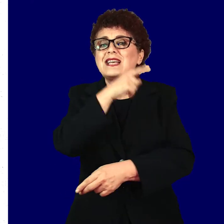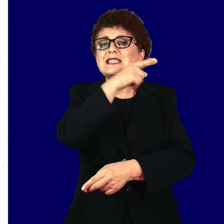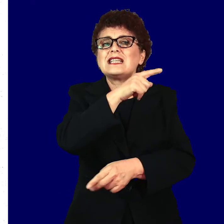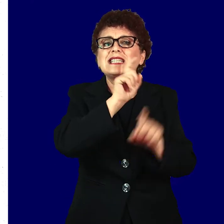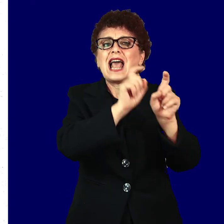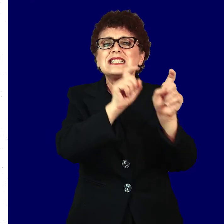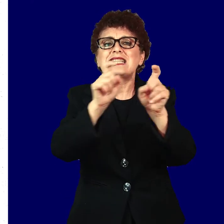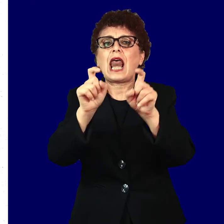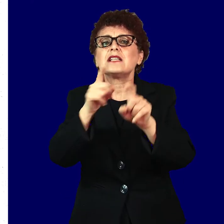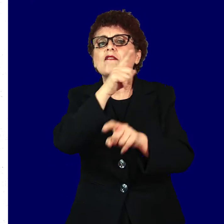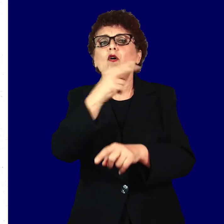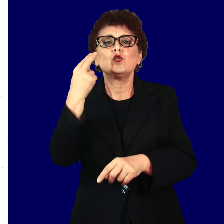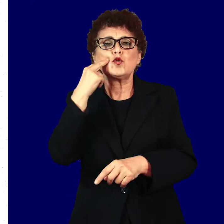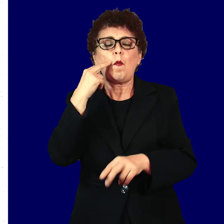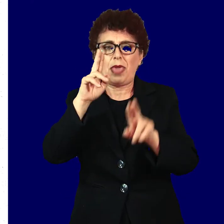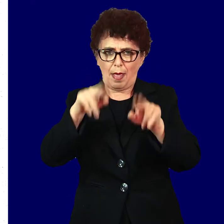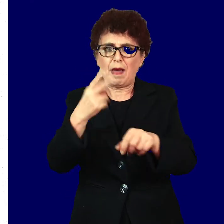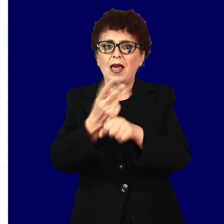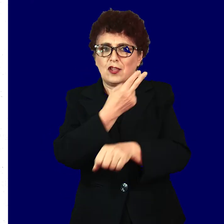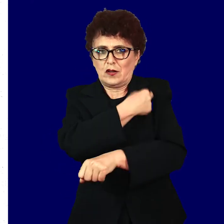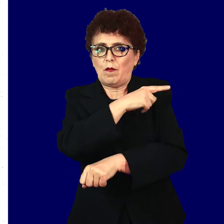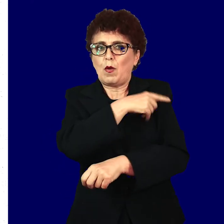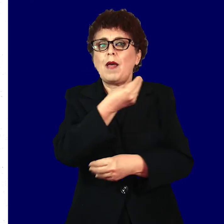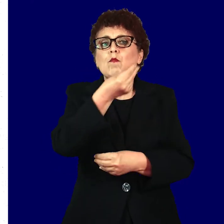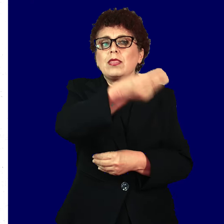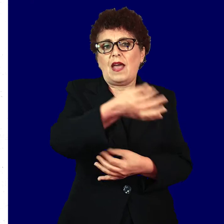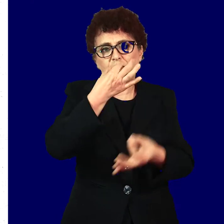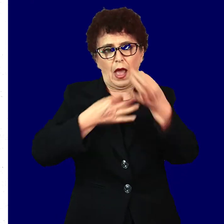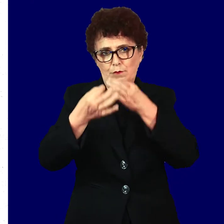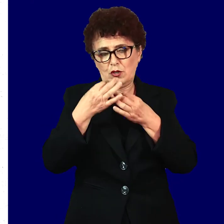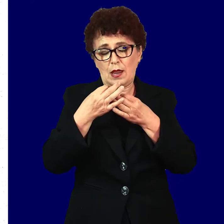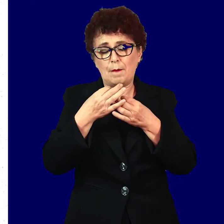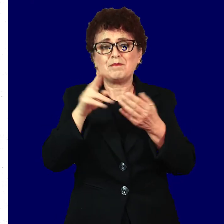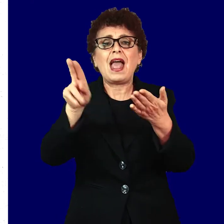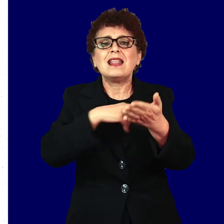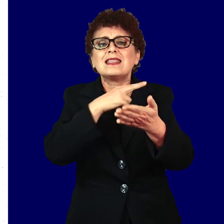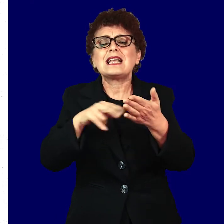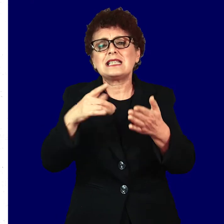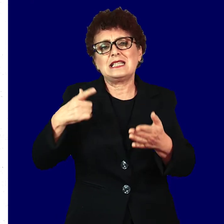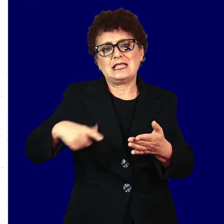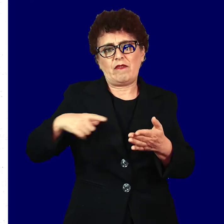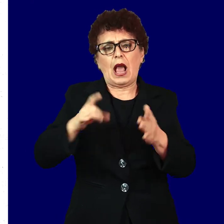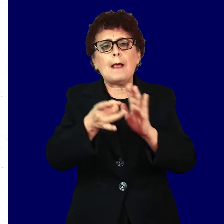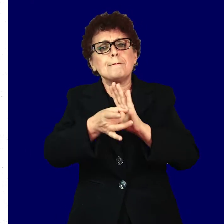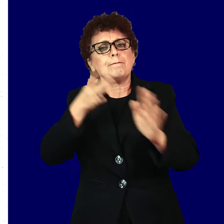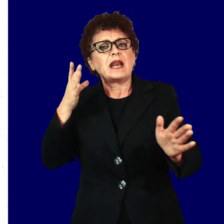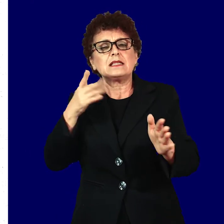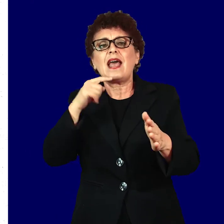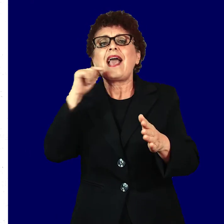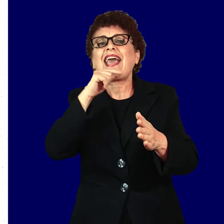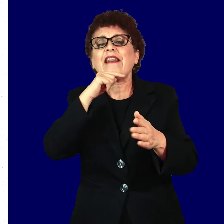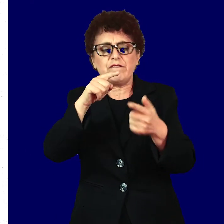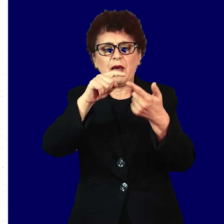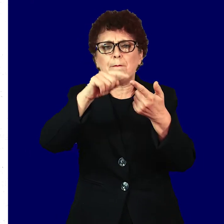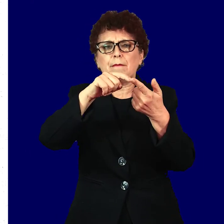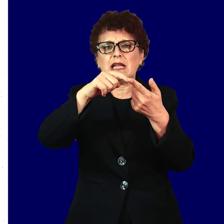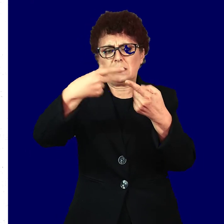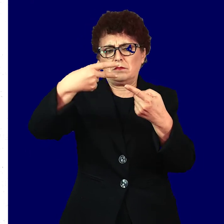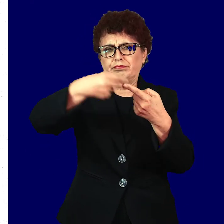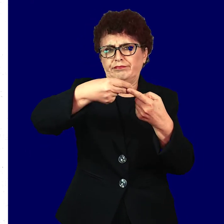во Скопје. Начин на тестирање Брз тест преко крв од прст